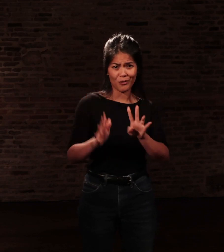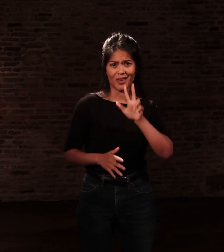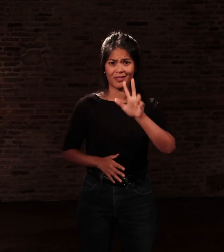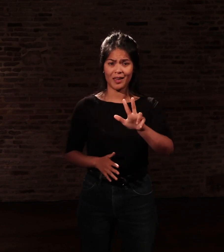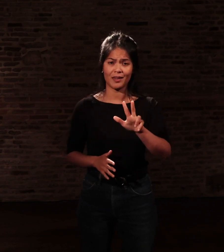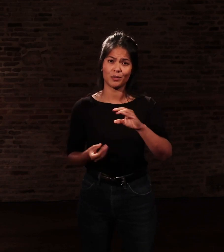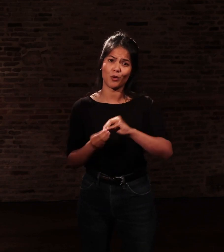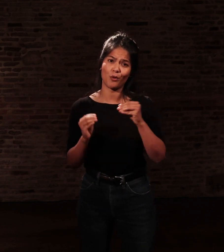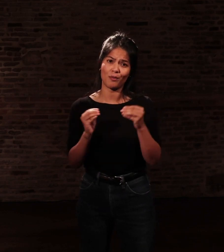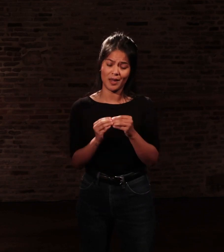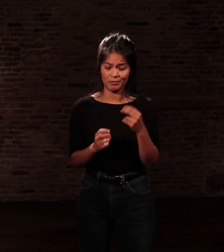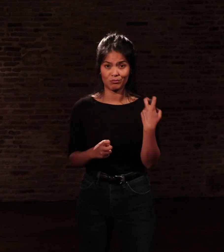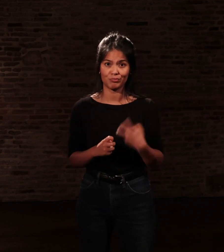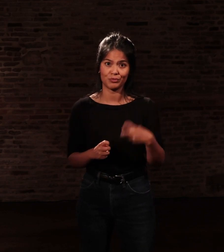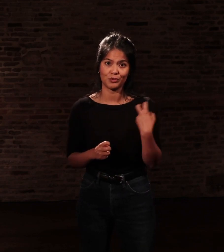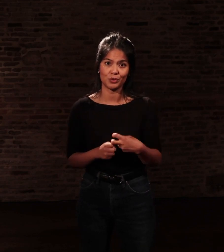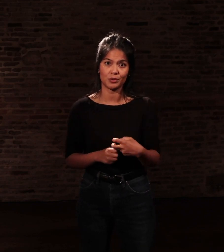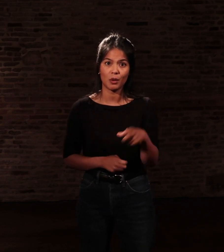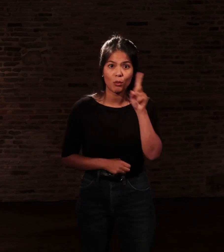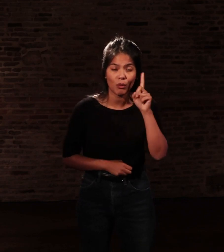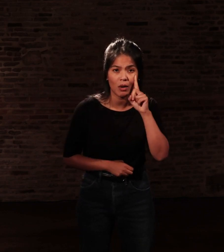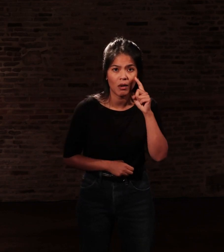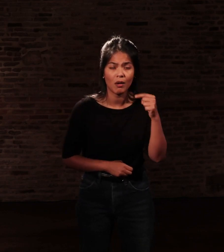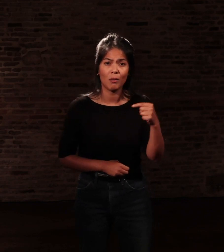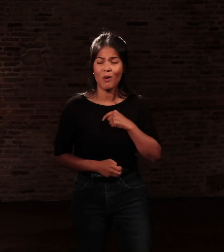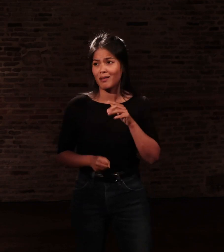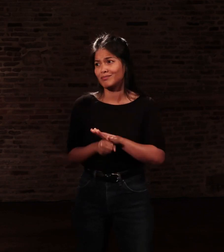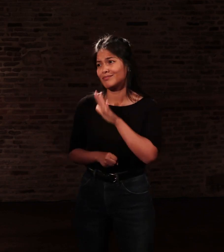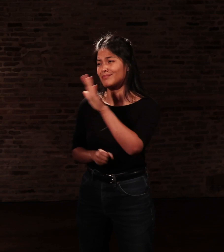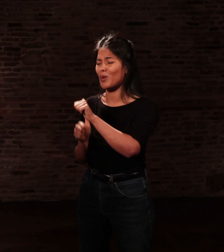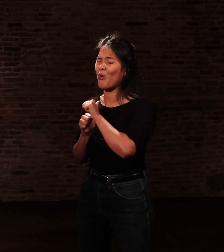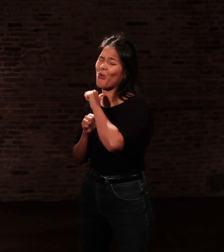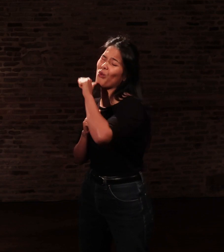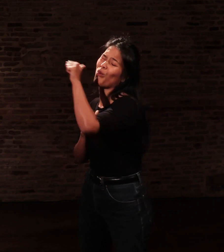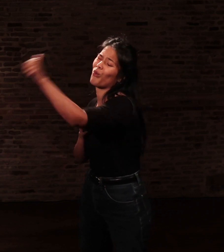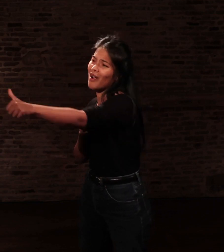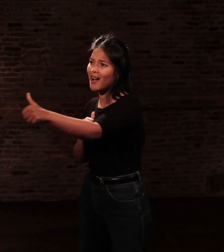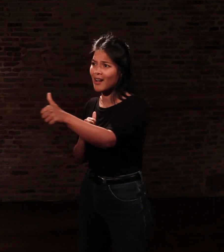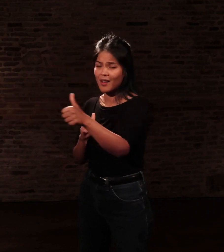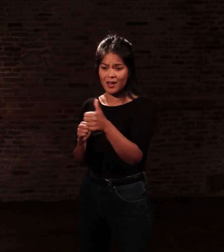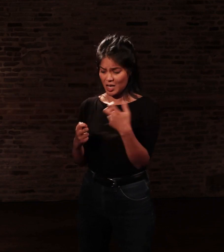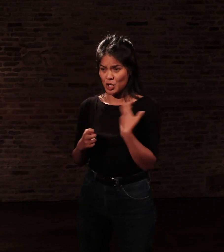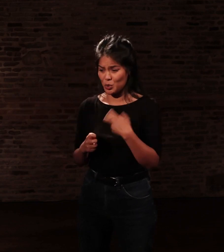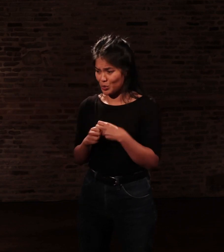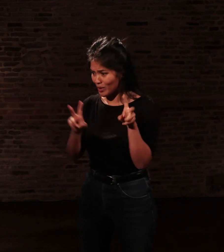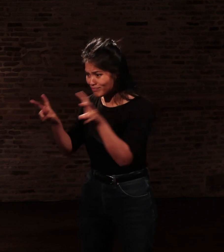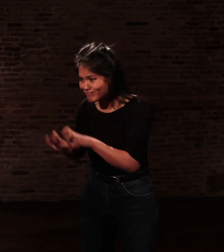problème des souliers, j'étais très loin de la France. La distance, une enquête avortée et la crainte d'une